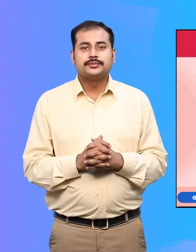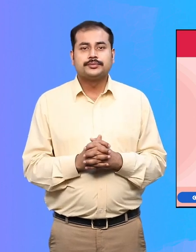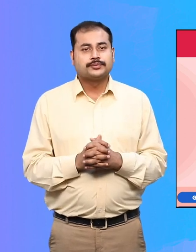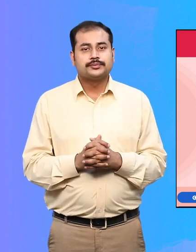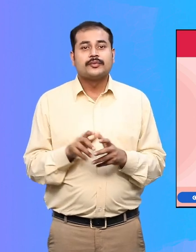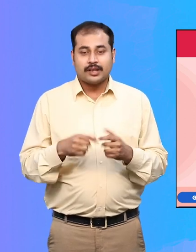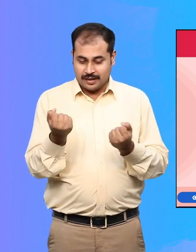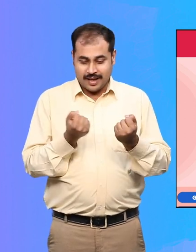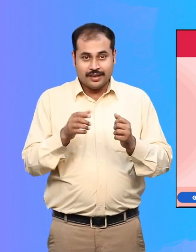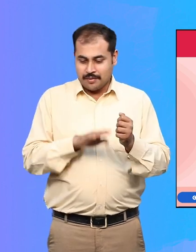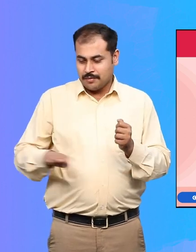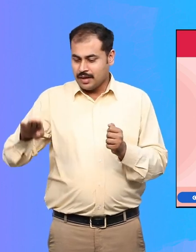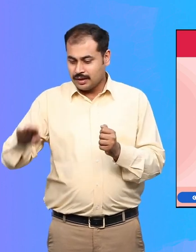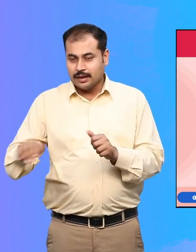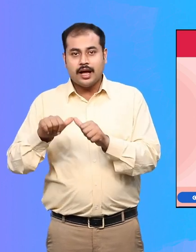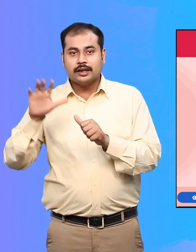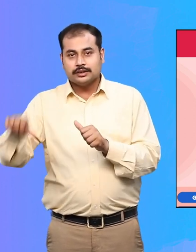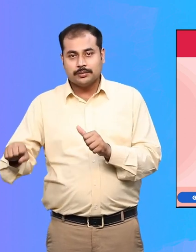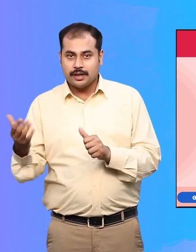दिव्यांगजनों के लिए पार्किंग,